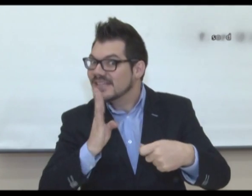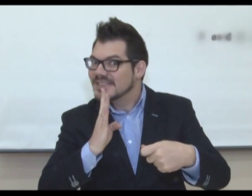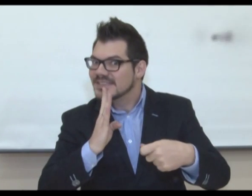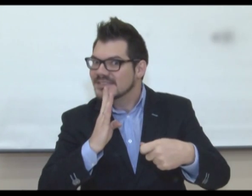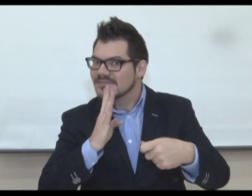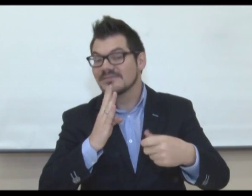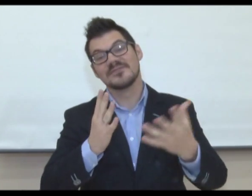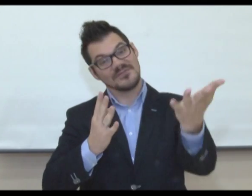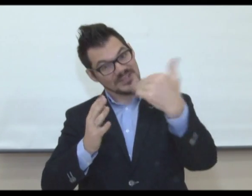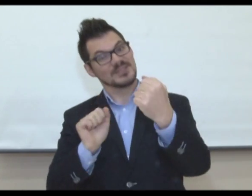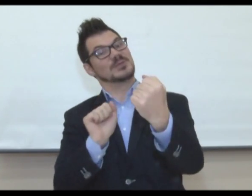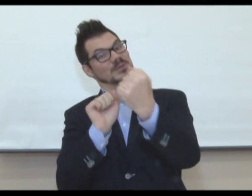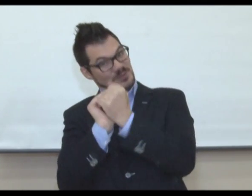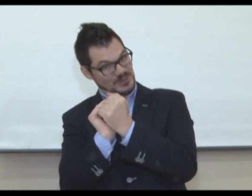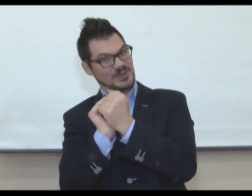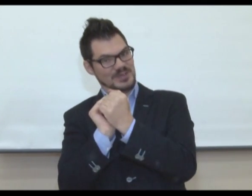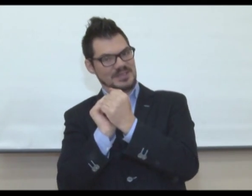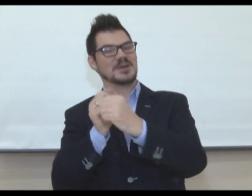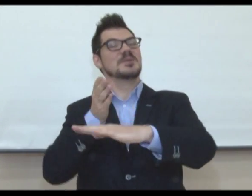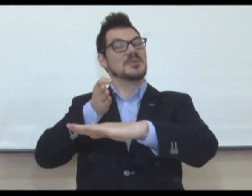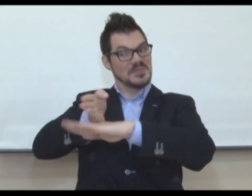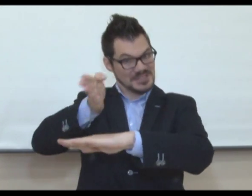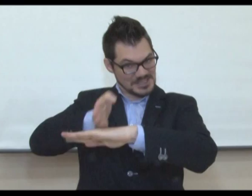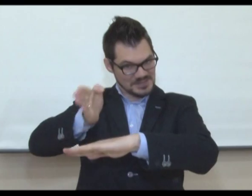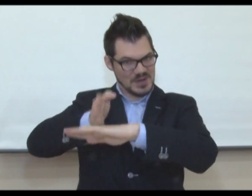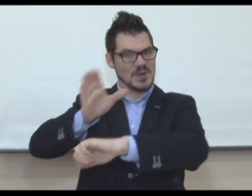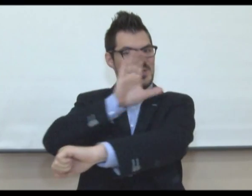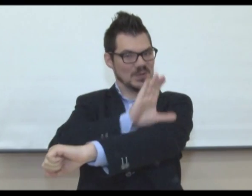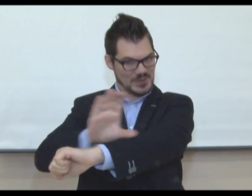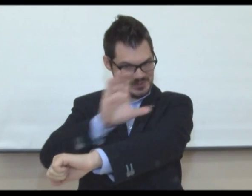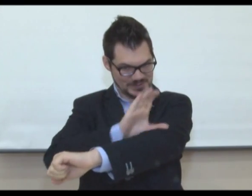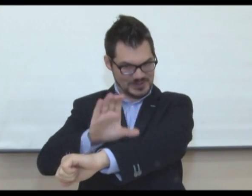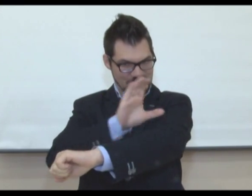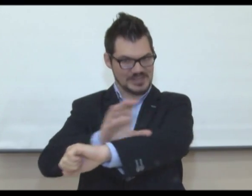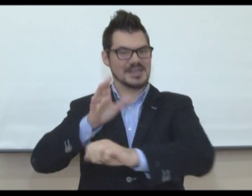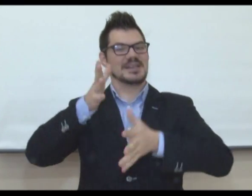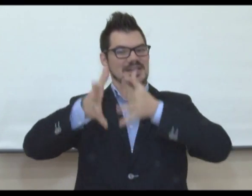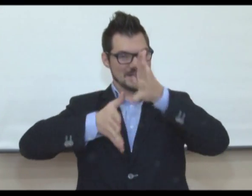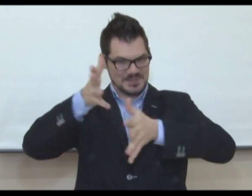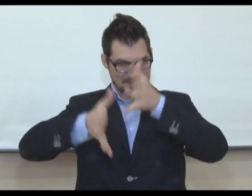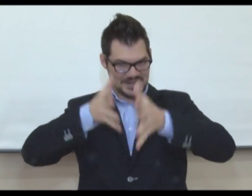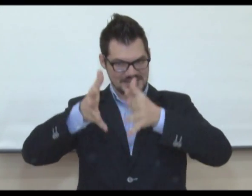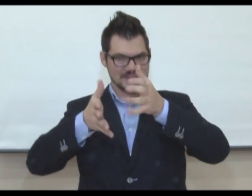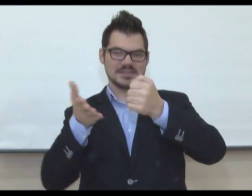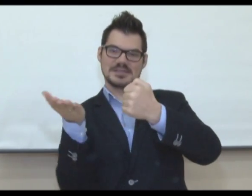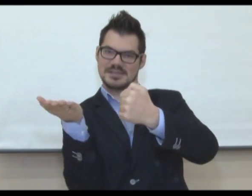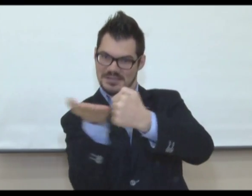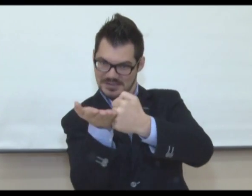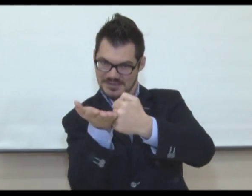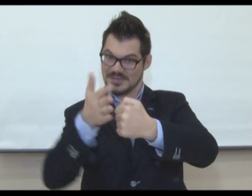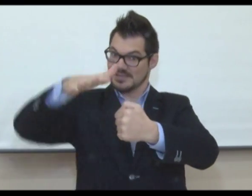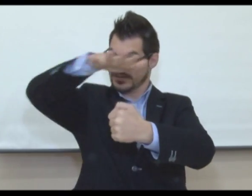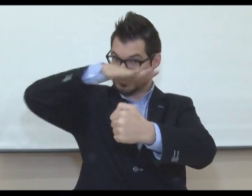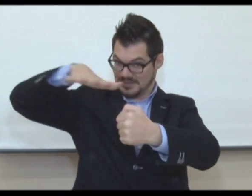conhecê-lo. Estamos aqui para convidar você para participar do curso de Libras nos níveis básico,